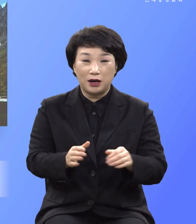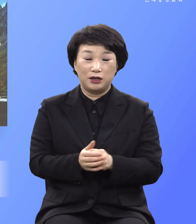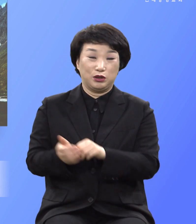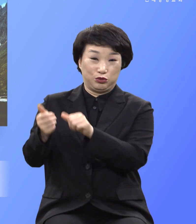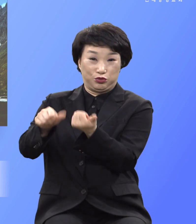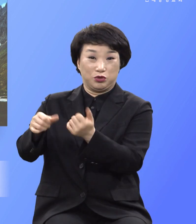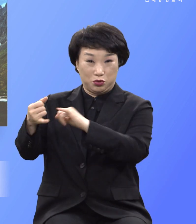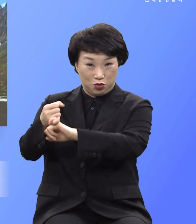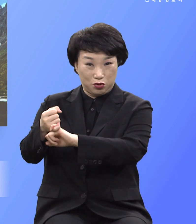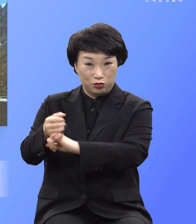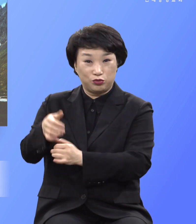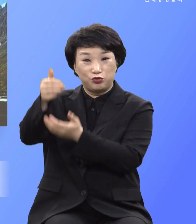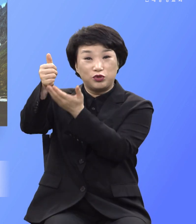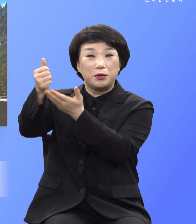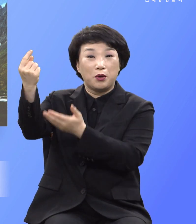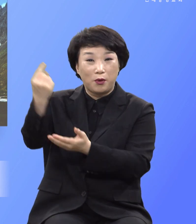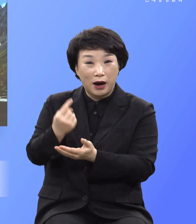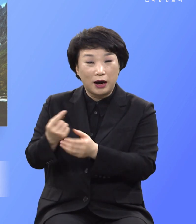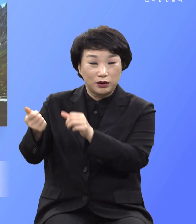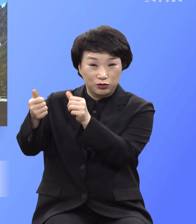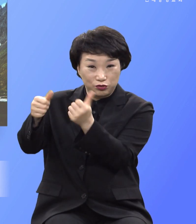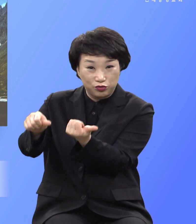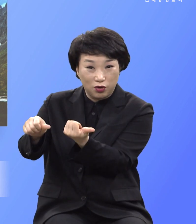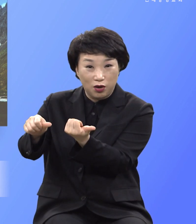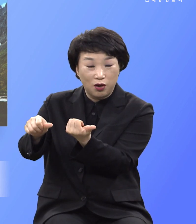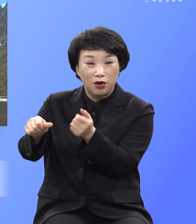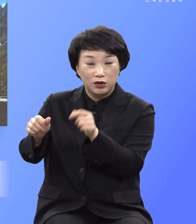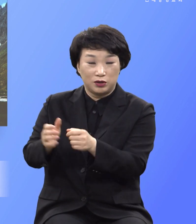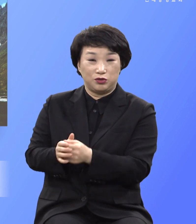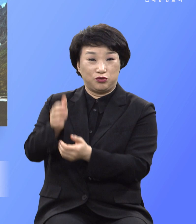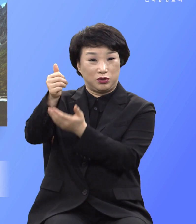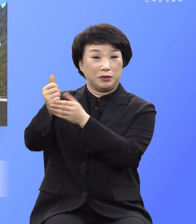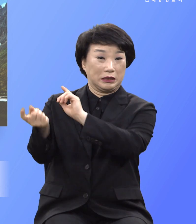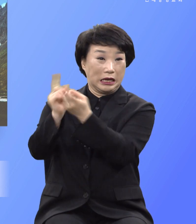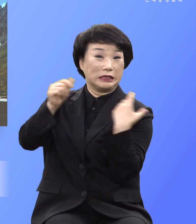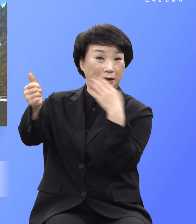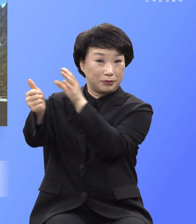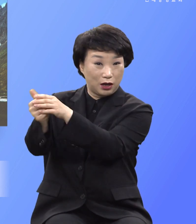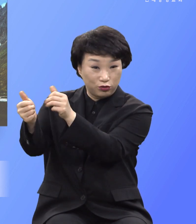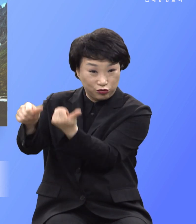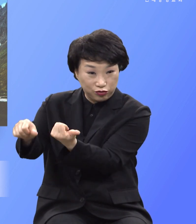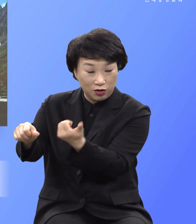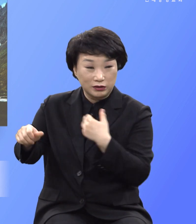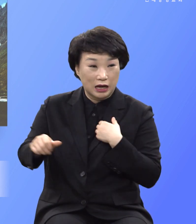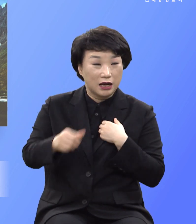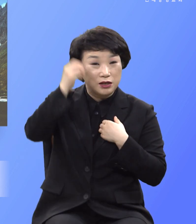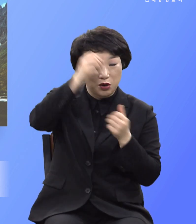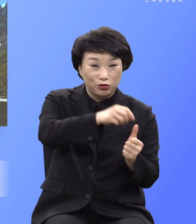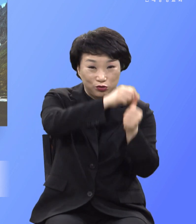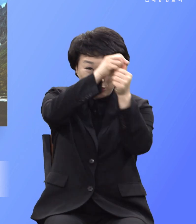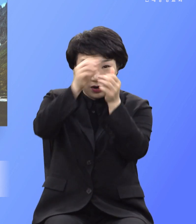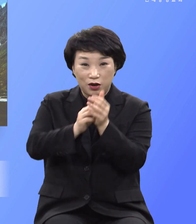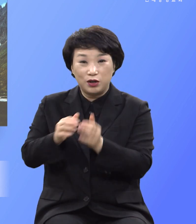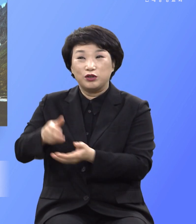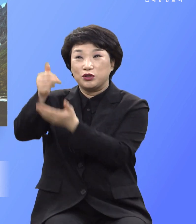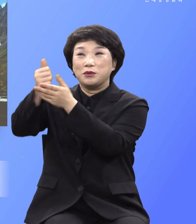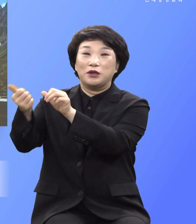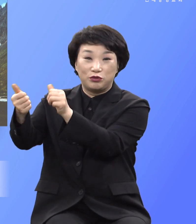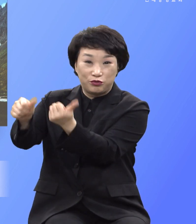죽어야 하는 죽음은 내가 대신 짊어지고 너는 살고 나는 죽고 내가